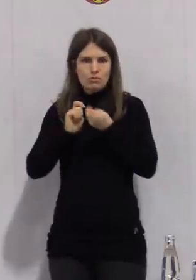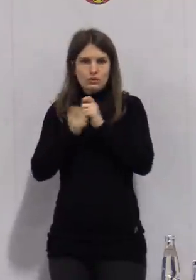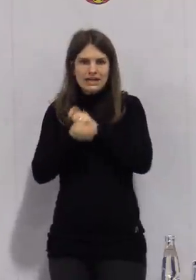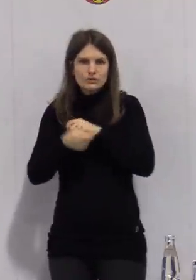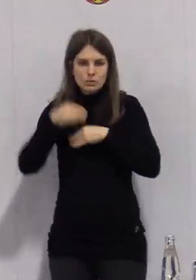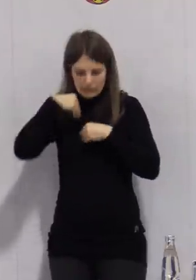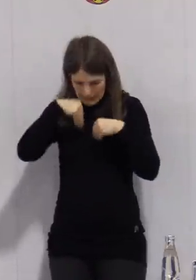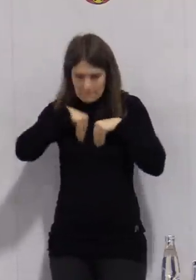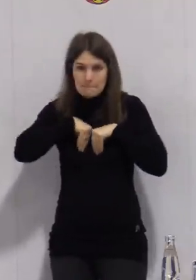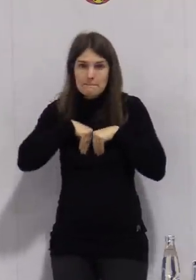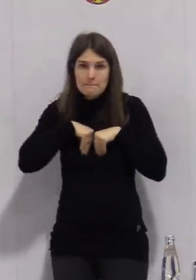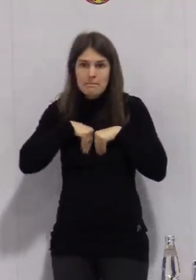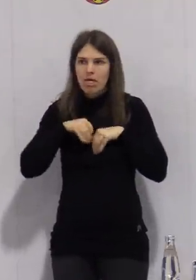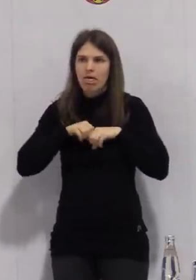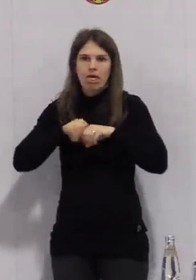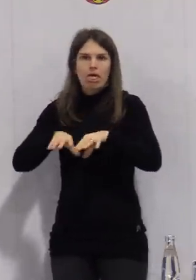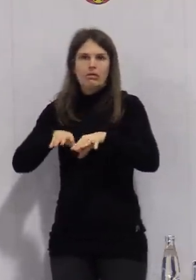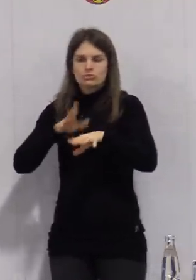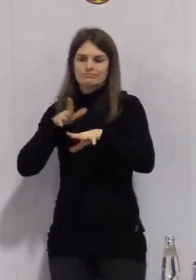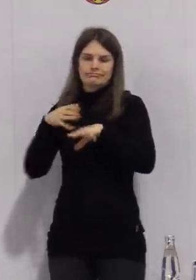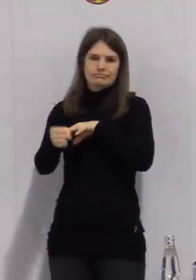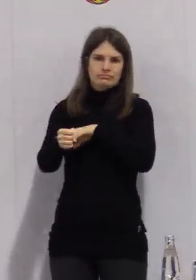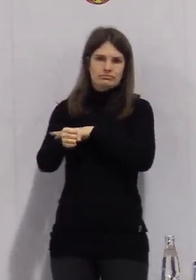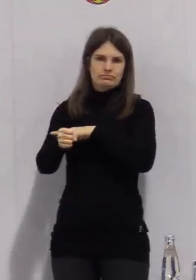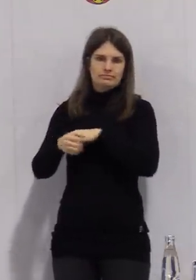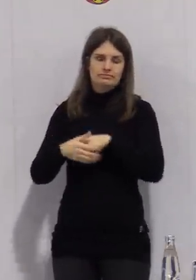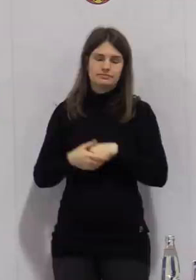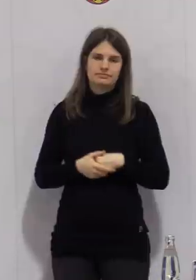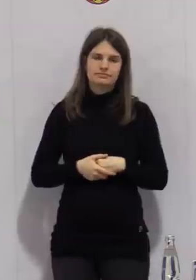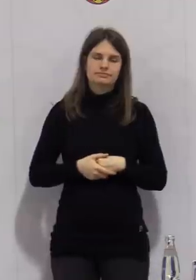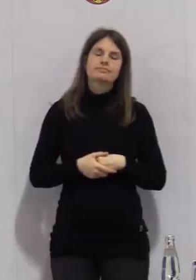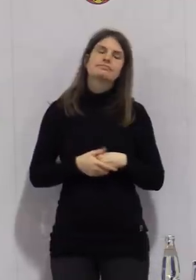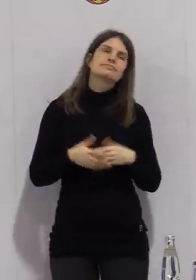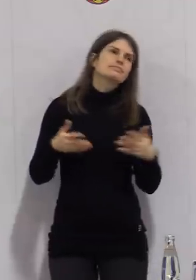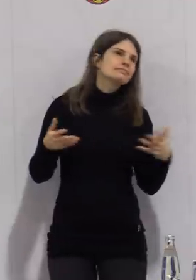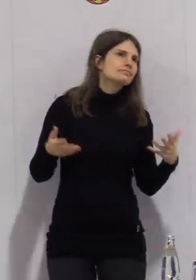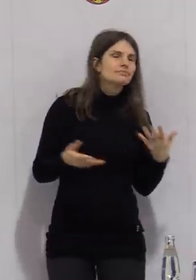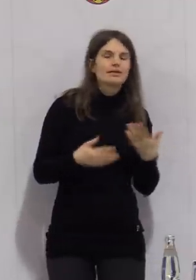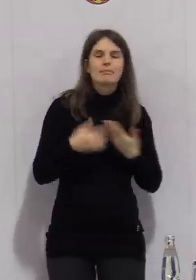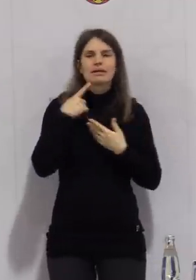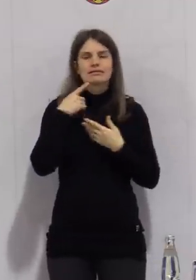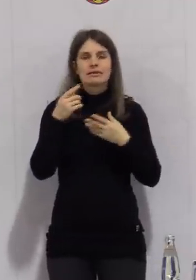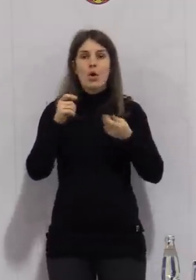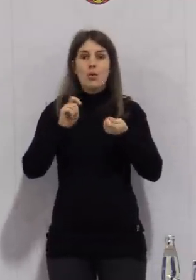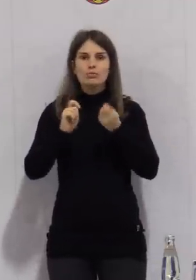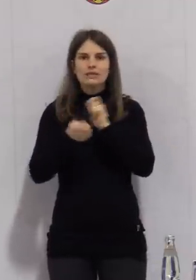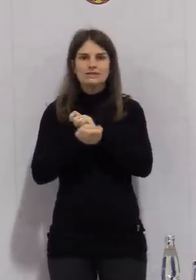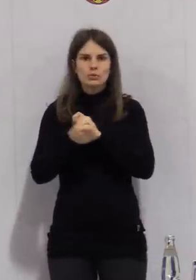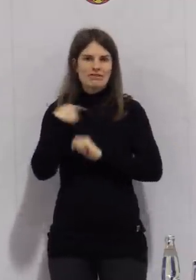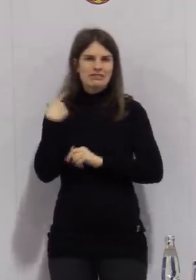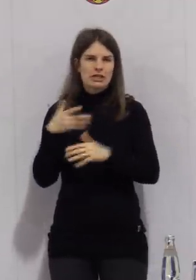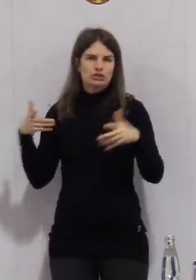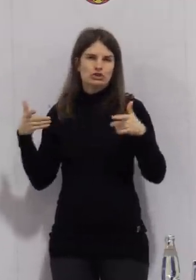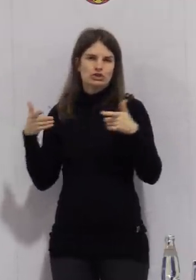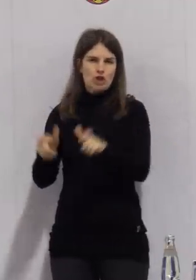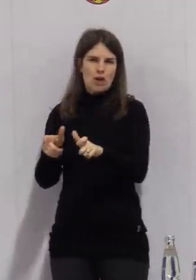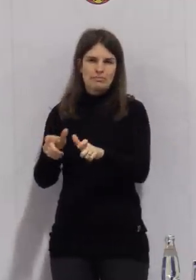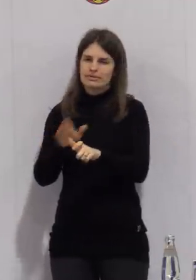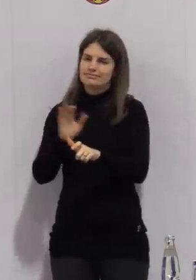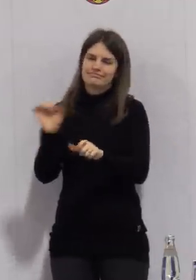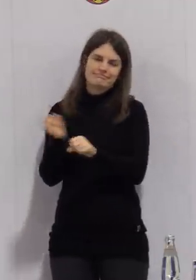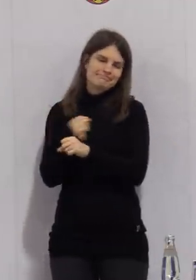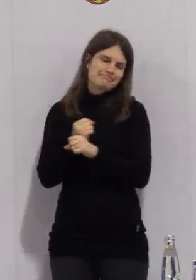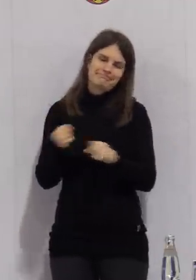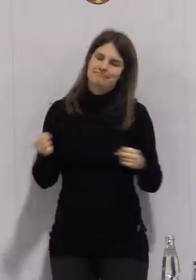weitertragen. Es ist sicherlich eine Illusion zu glauben, dass wir die Mutation aufhalten können, aber wir müssen